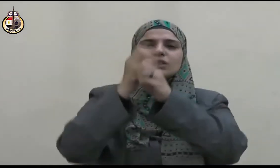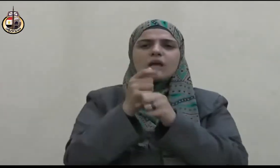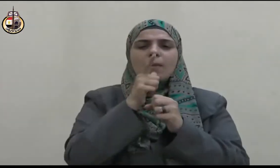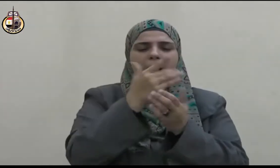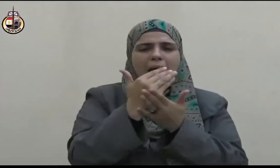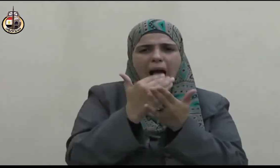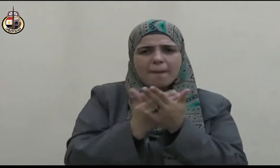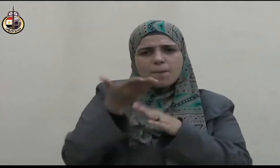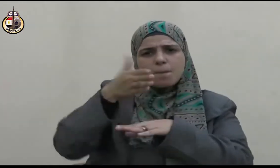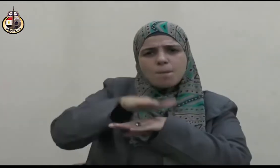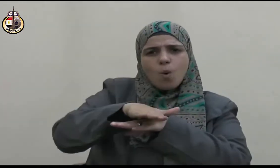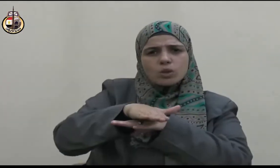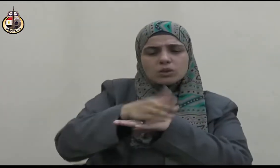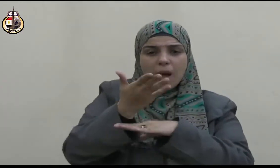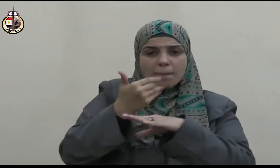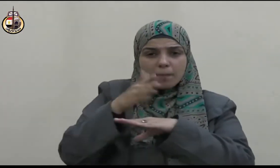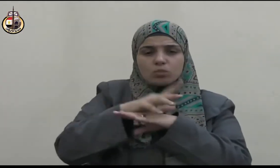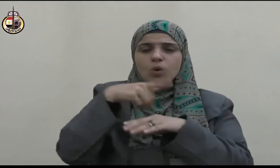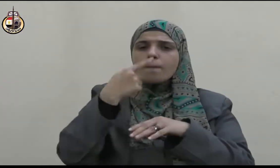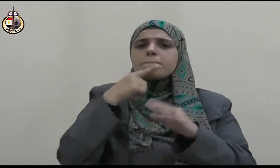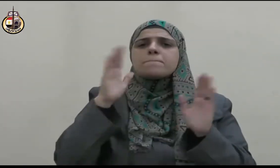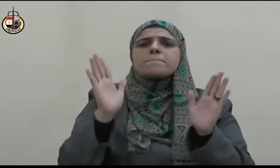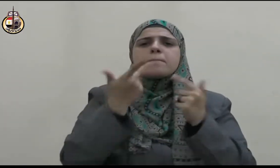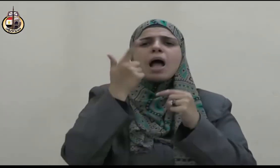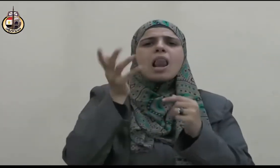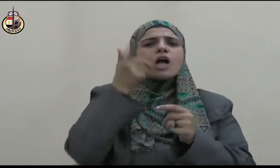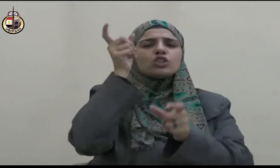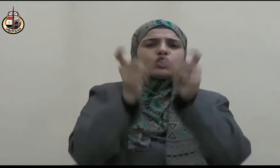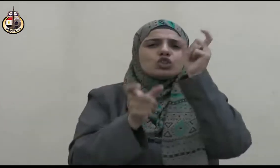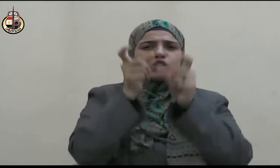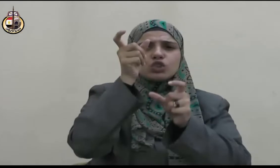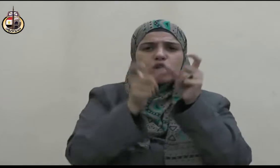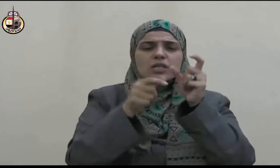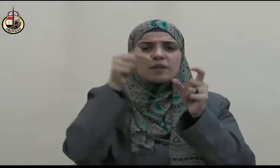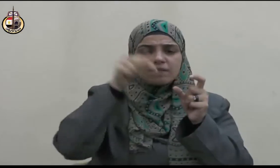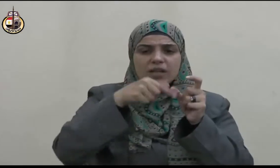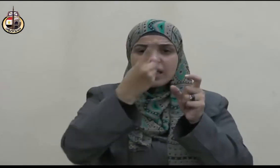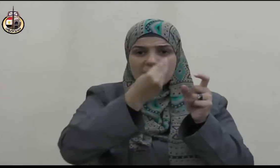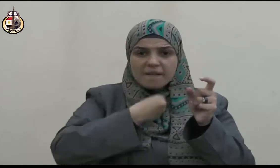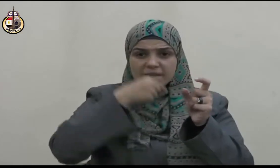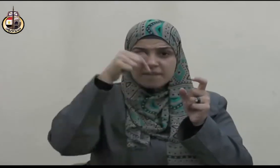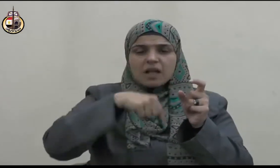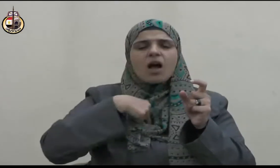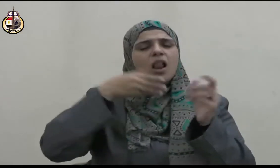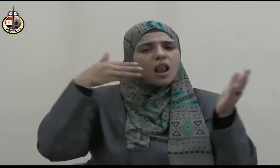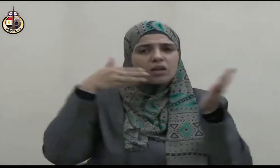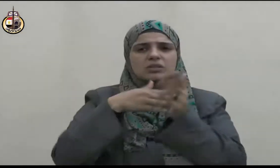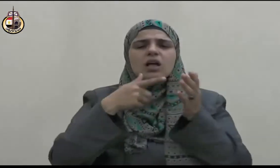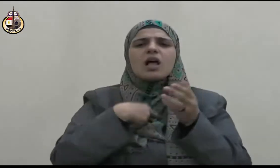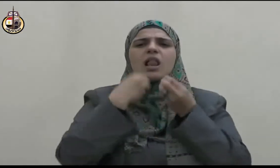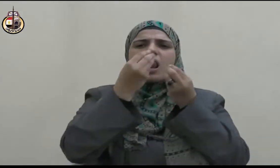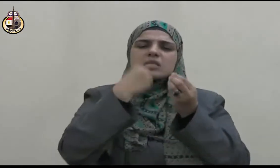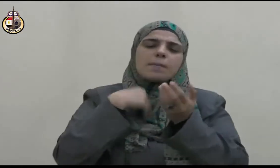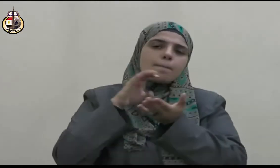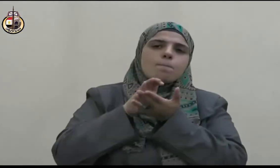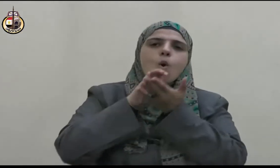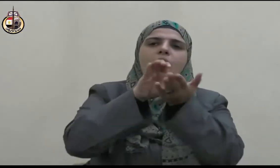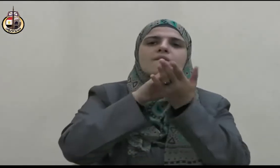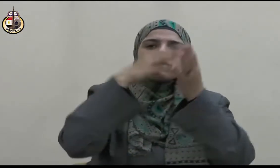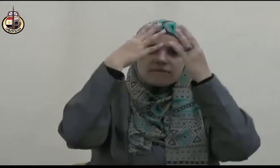كان محبا ومقدرا ووفيا لها في حياتها وبعد وفاتها يقول صلى الله